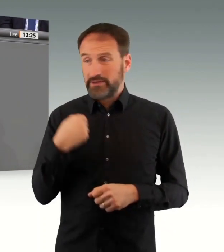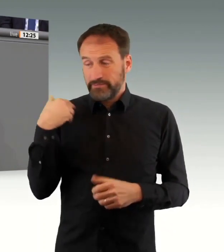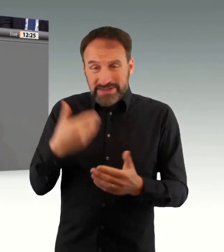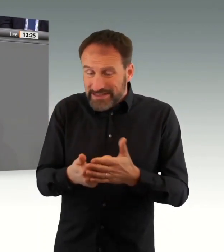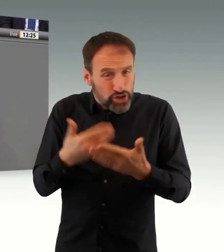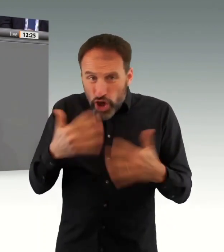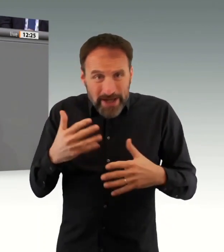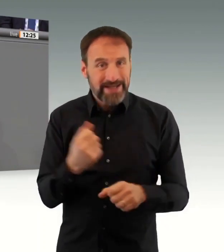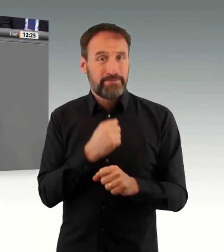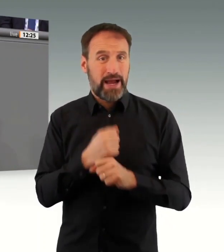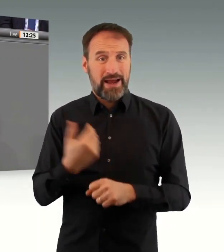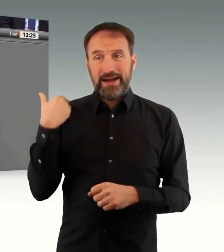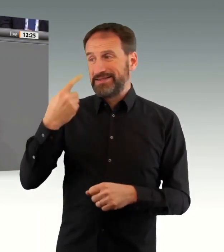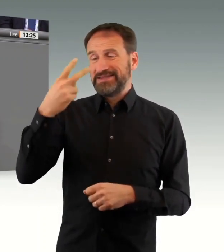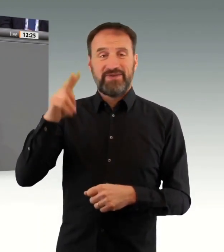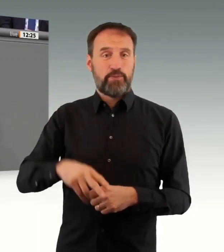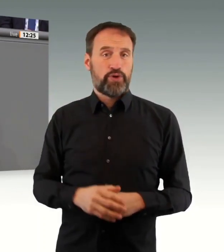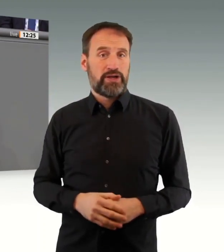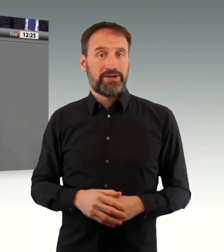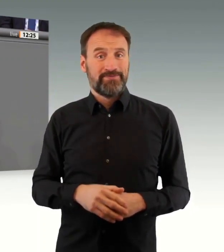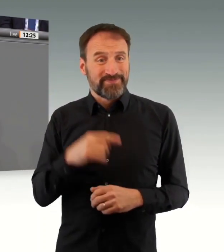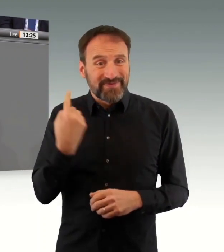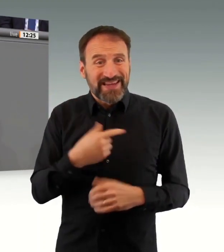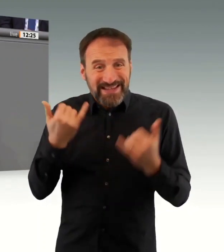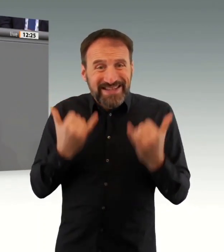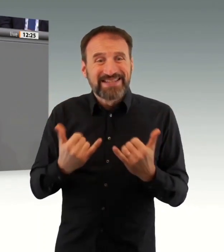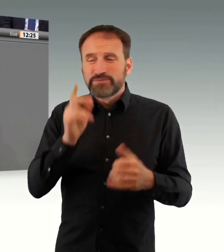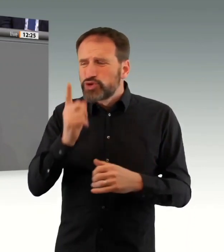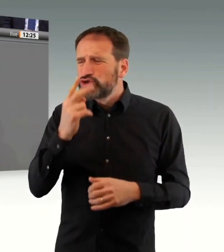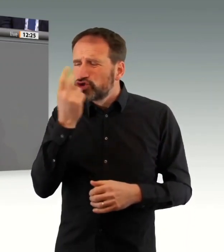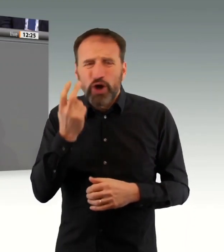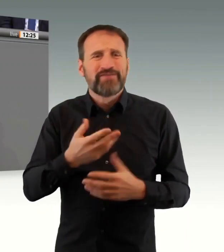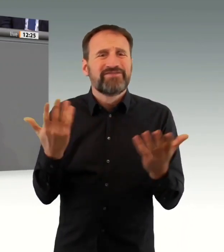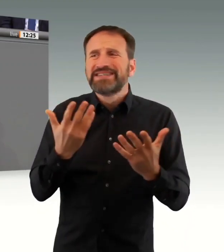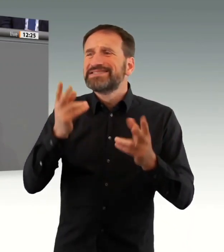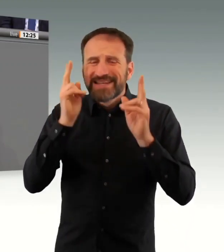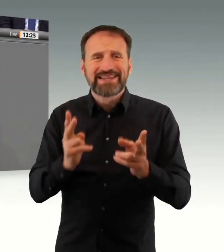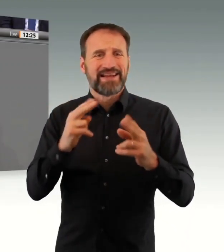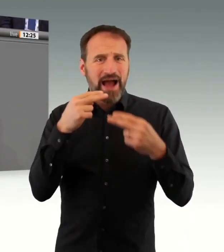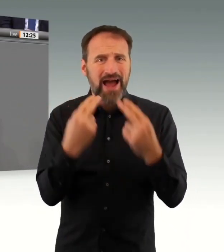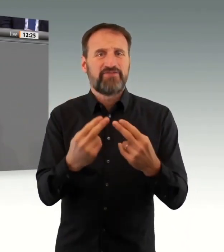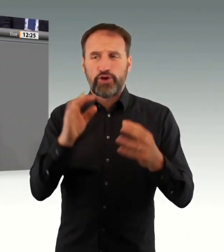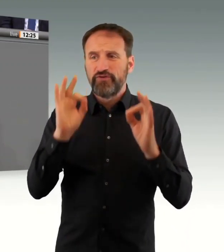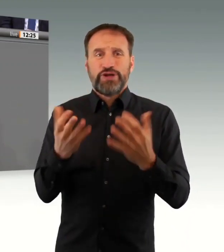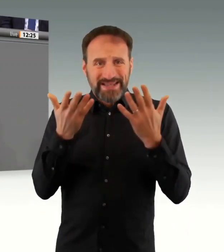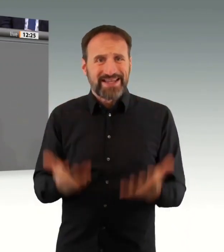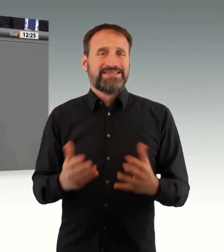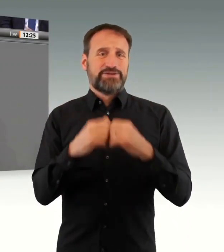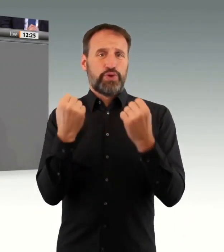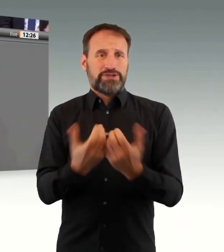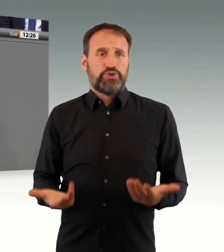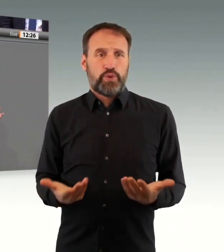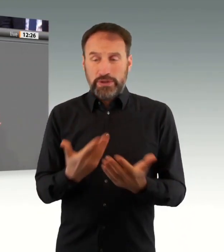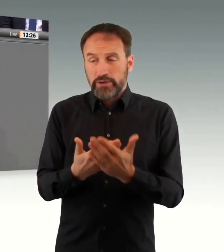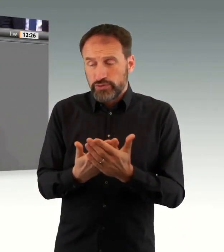Wir sehen aus den Nachbarländern einen enormen Anstieg der Infektionen. Wir wissen aber noch nicht, ob es auch einhergeht